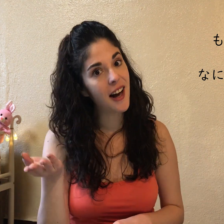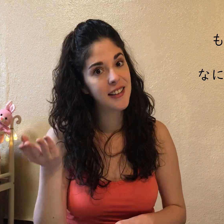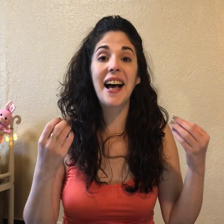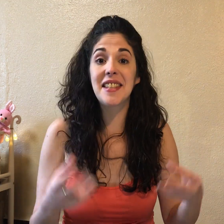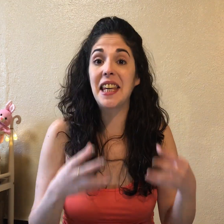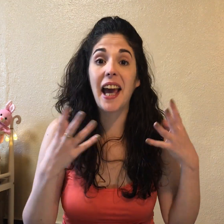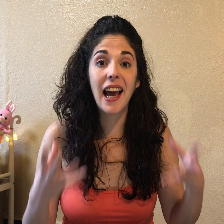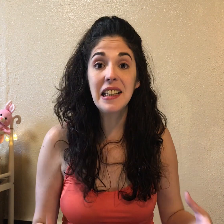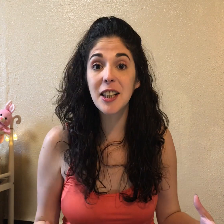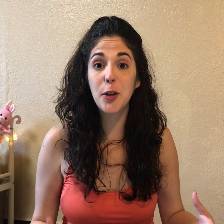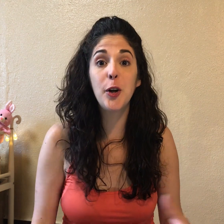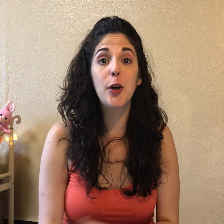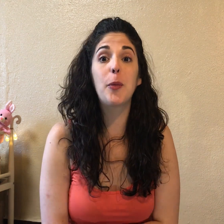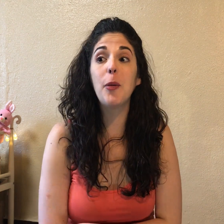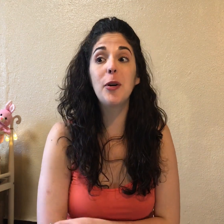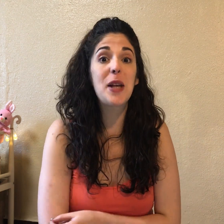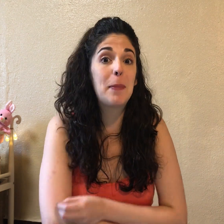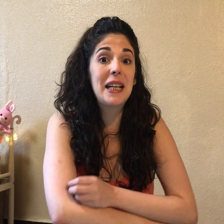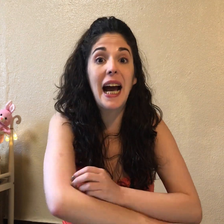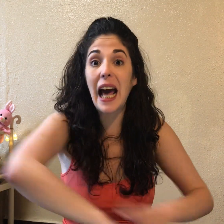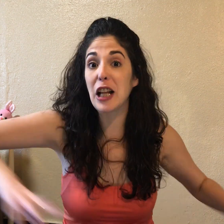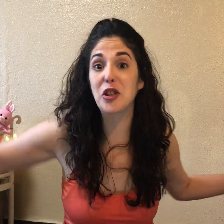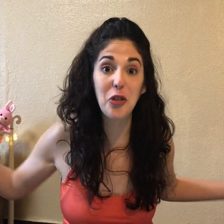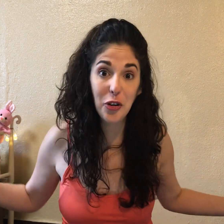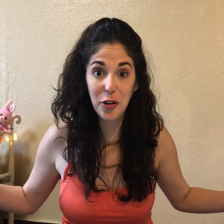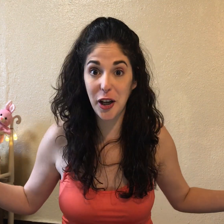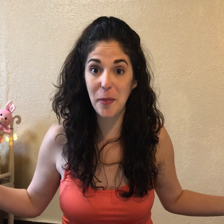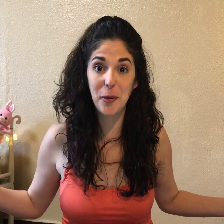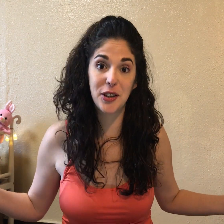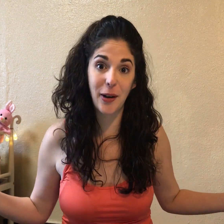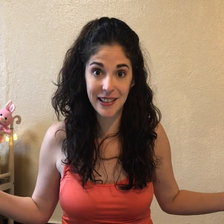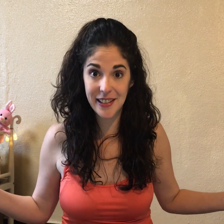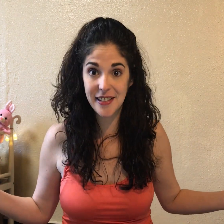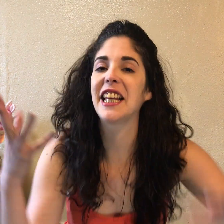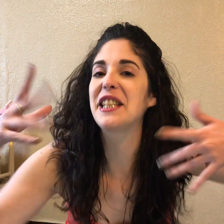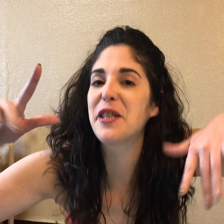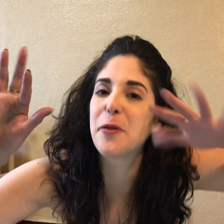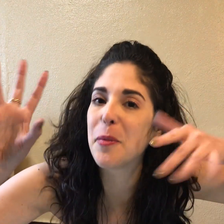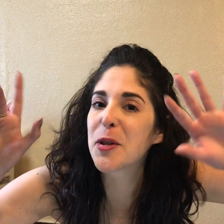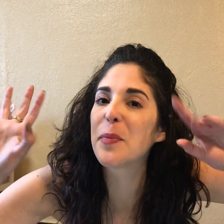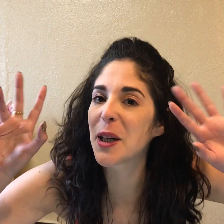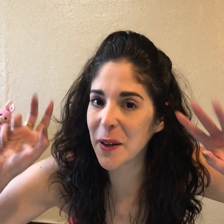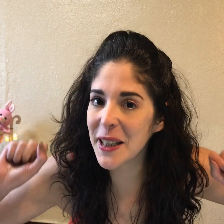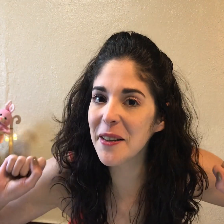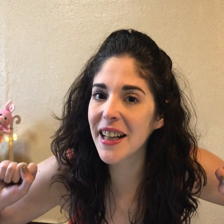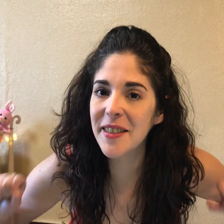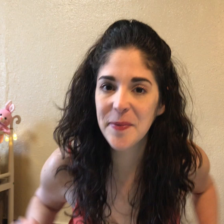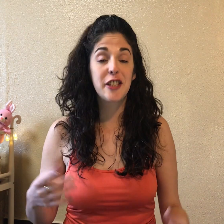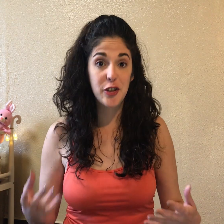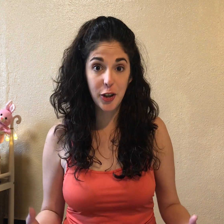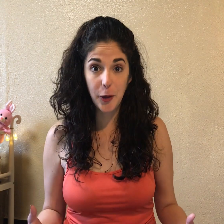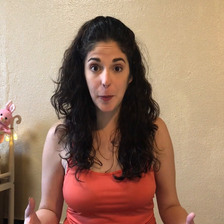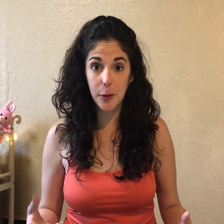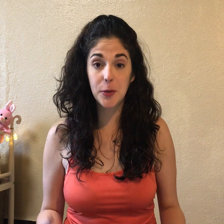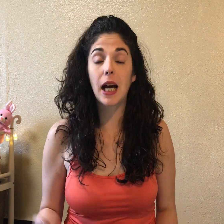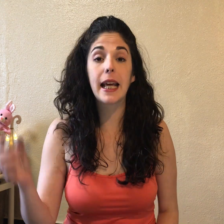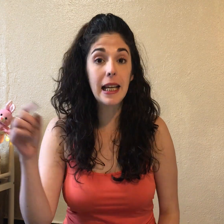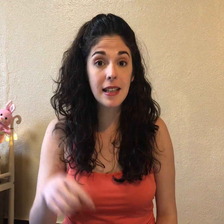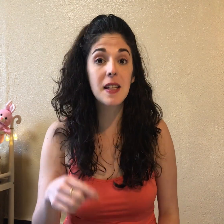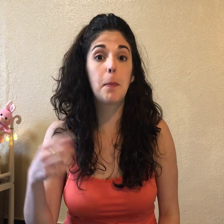ka? Así que a este no lo podemos aplicar a todo lo que hemos visto antes. Y si subimos un poquito el nivel... Si yo quiero preguntar... Este es el